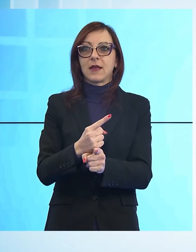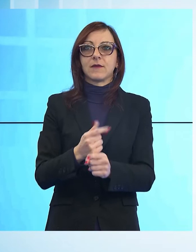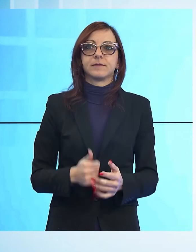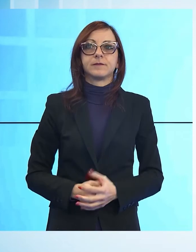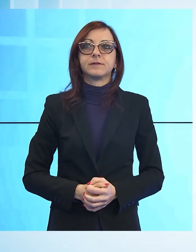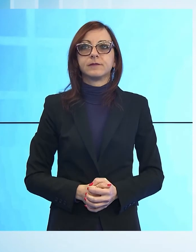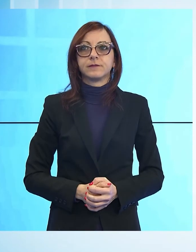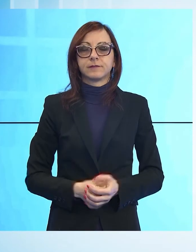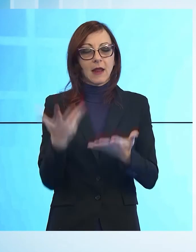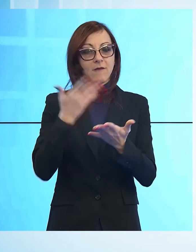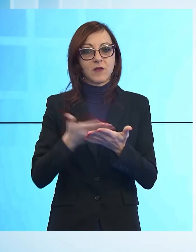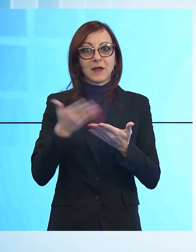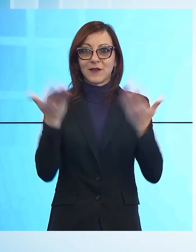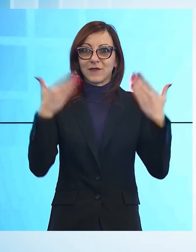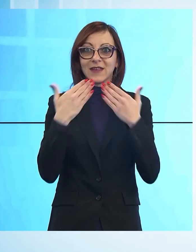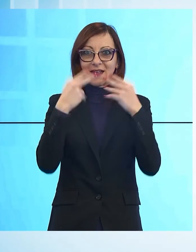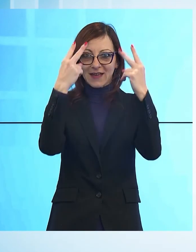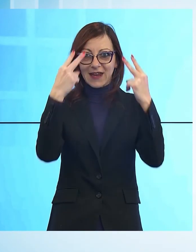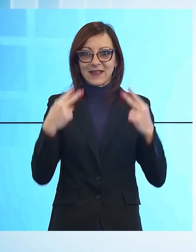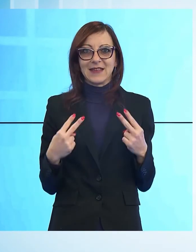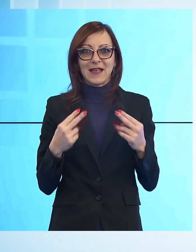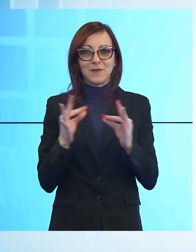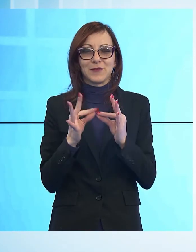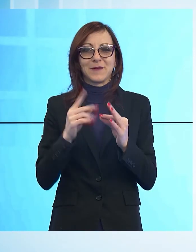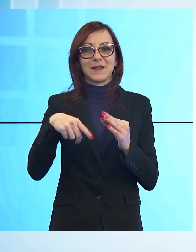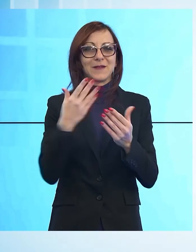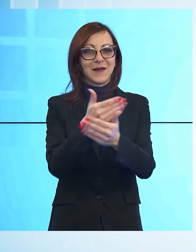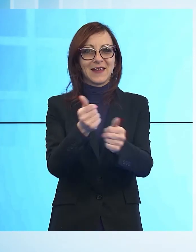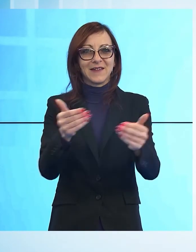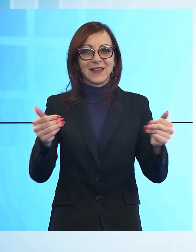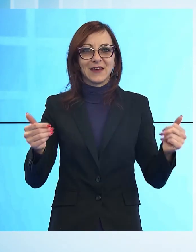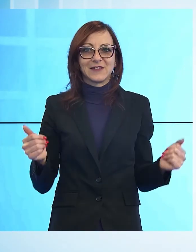È tutto per la cronaca, adesso la pubblicità è subito dopo lo sport.